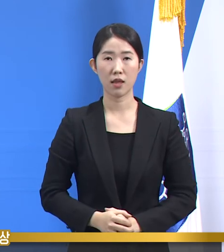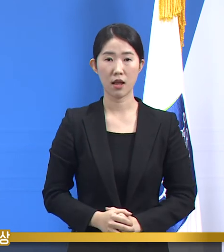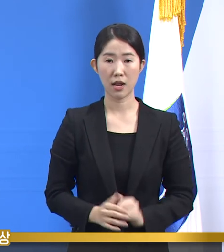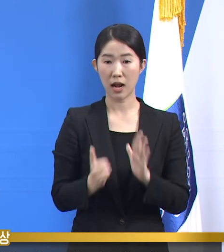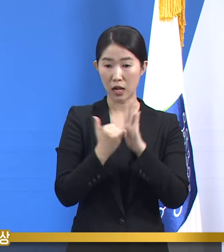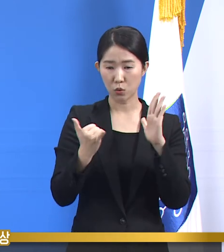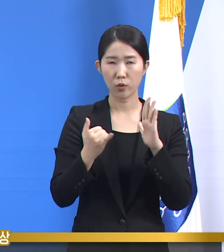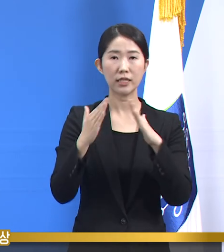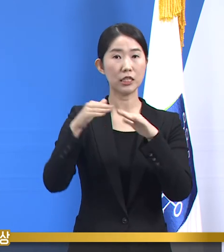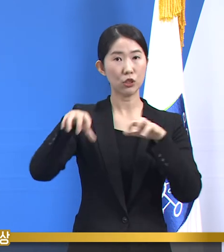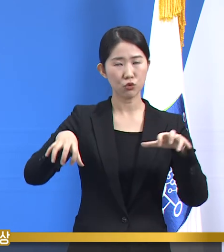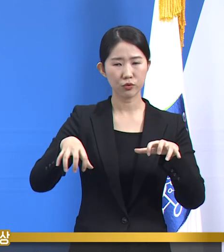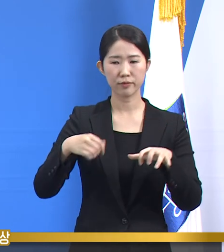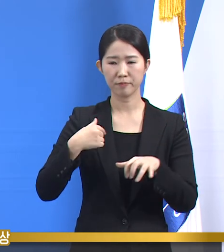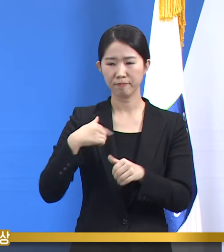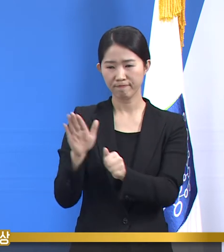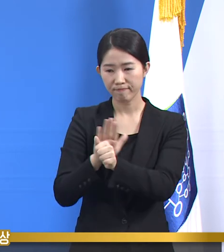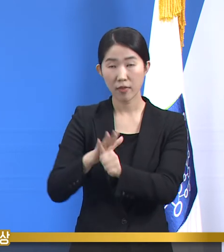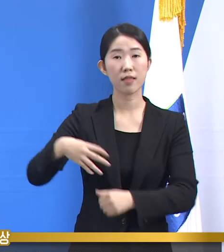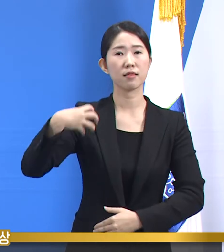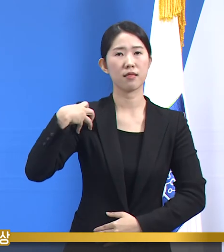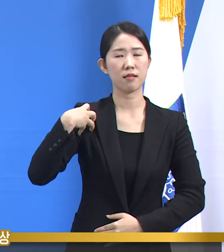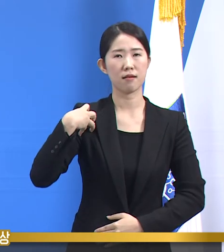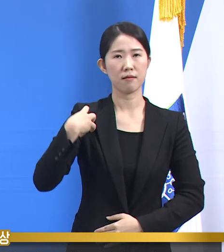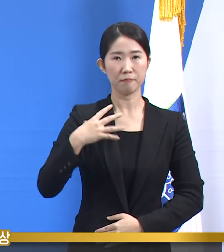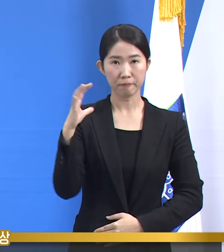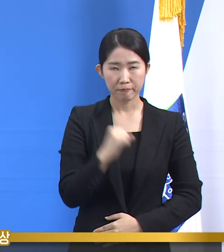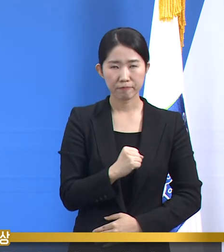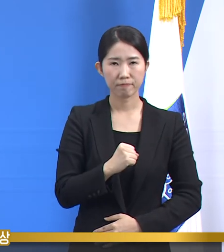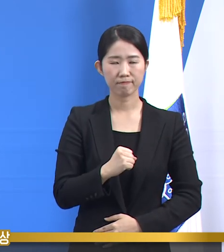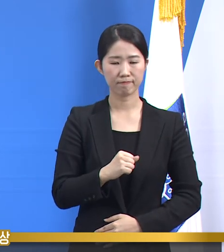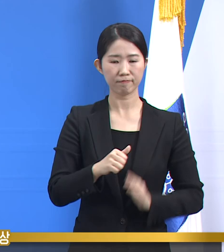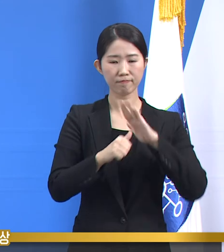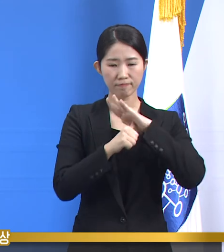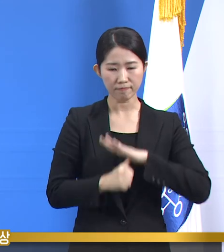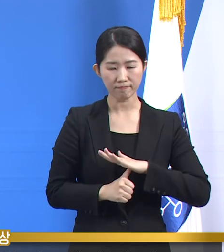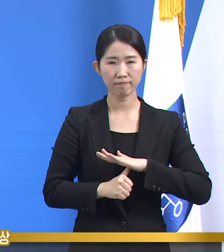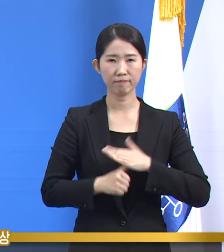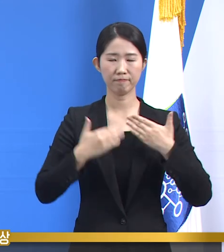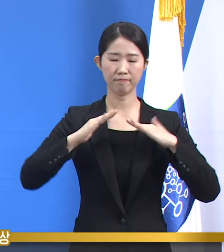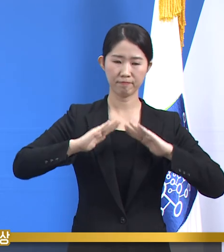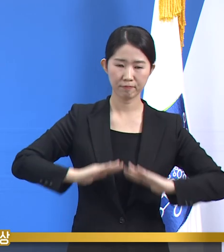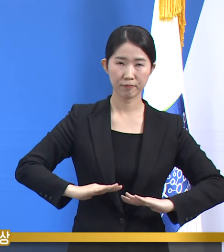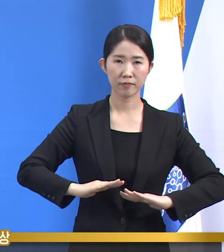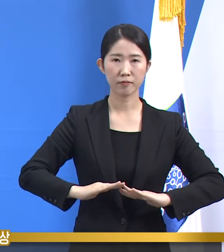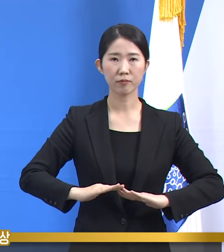마음으로 인내심과 평정심을 계속 유지해 주시길 당부드립니다. 감사합니다. 감사합니다.